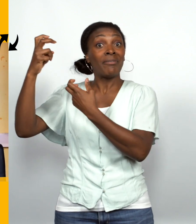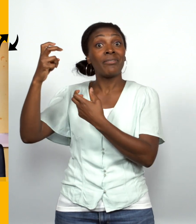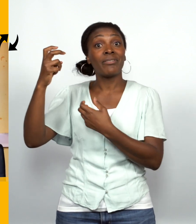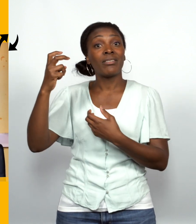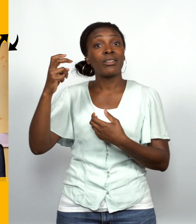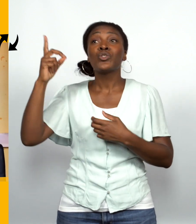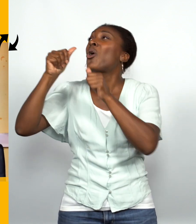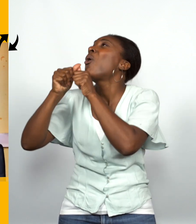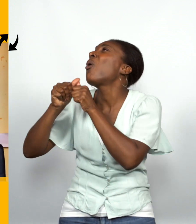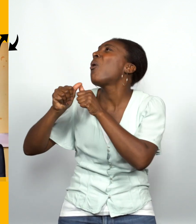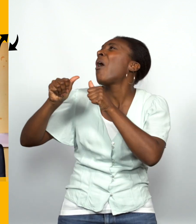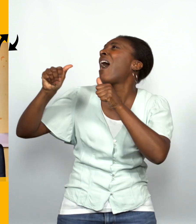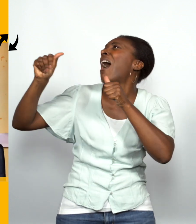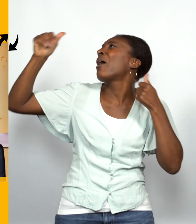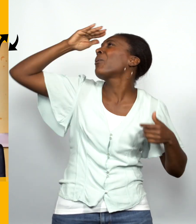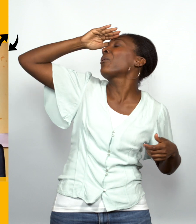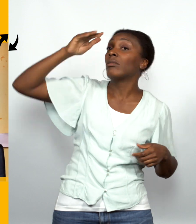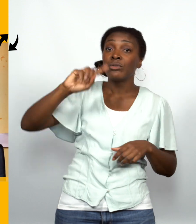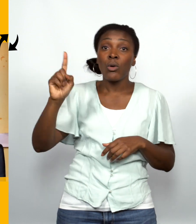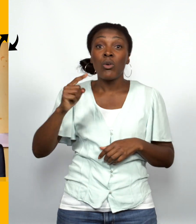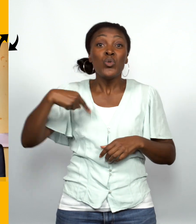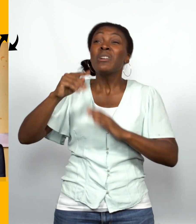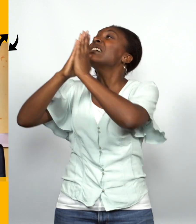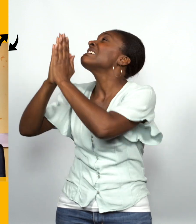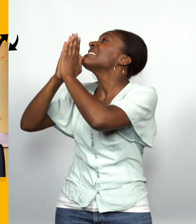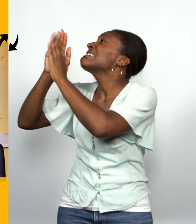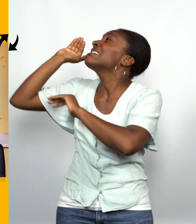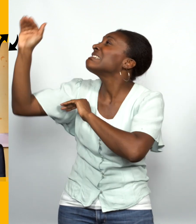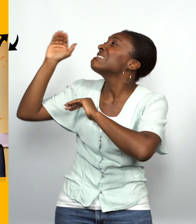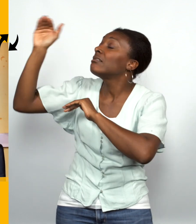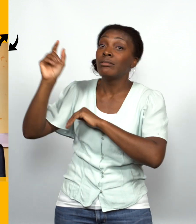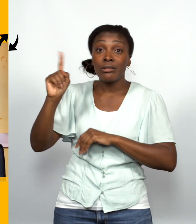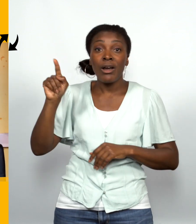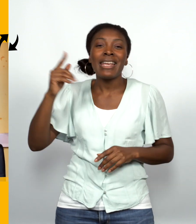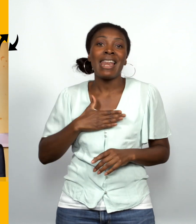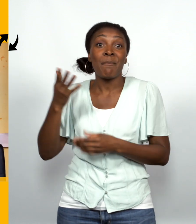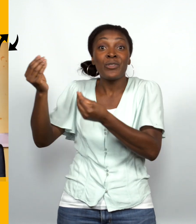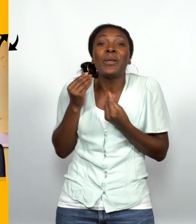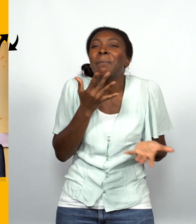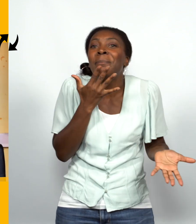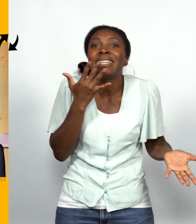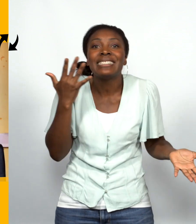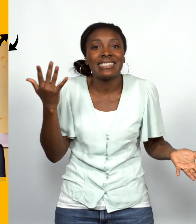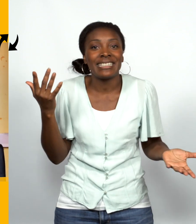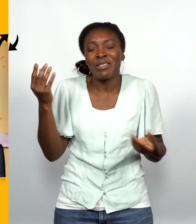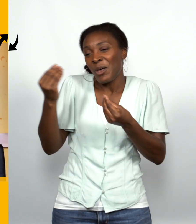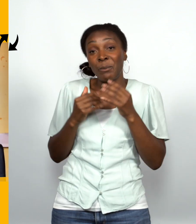n'est pas un Dieu lointain, il n'est pas quelqu'un qui attend qu'on le supplie, qu'on lui parle, etc., mais il aime nous faire plaisir, il aime notre bonheur.